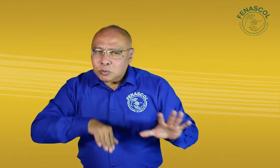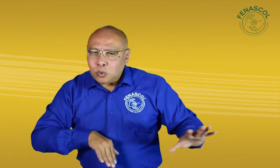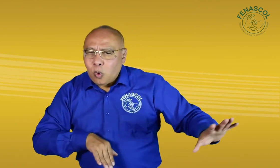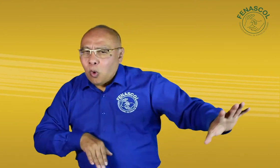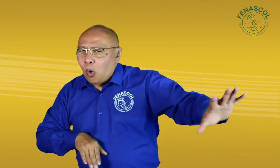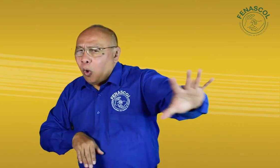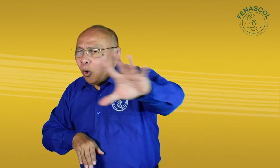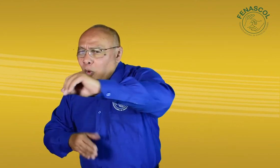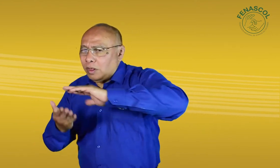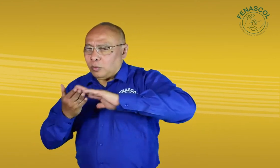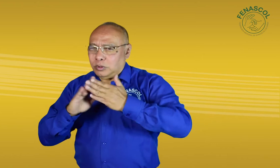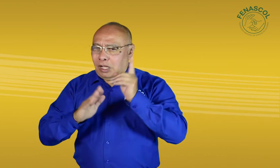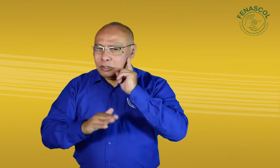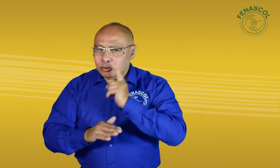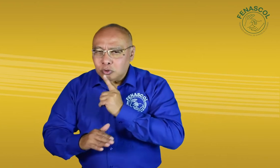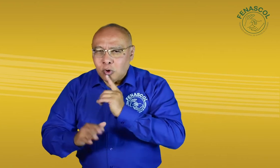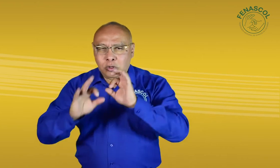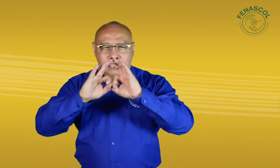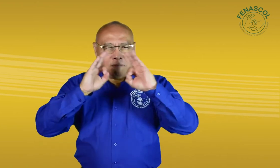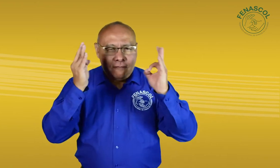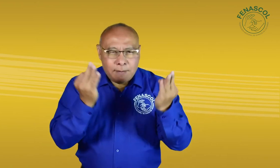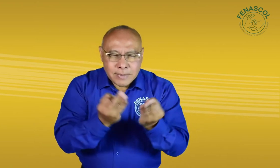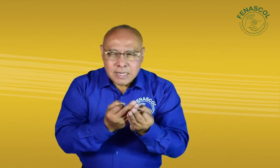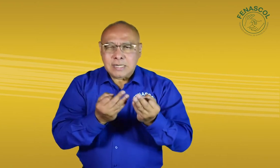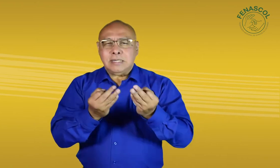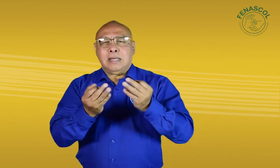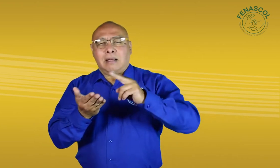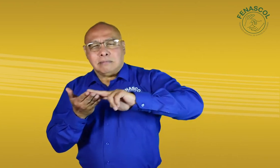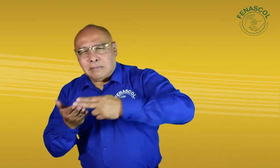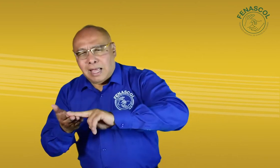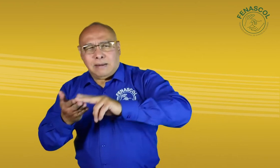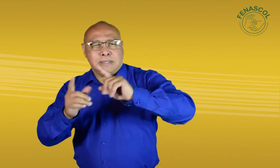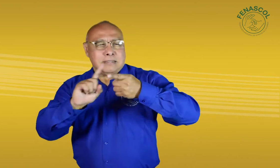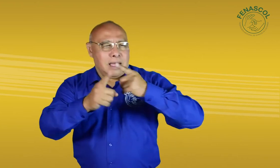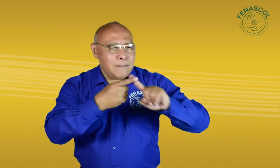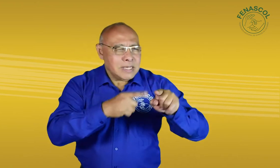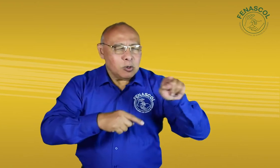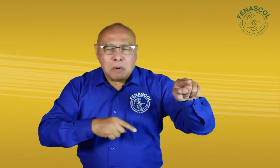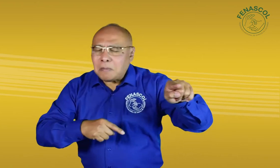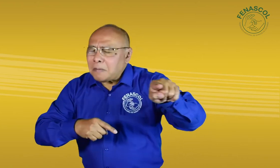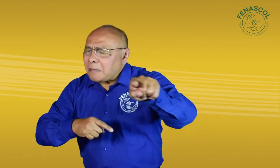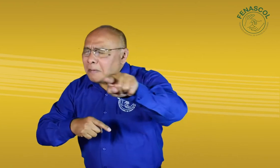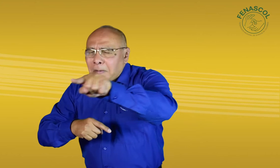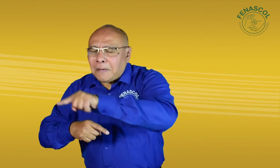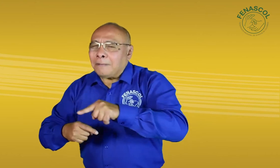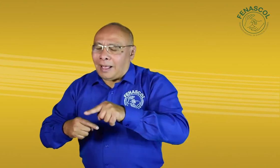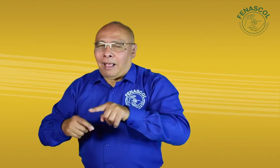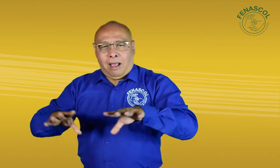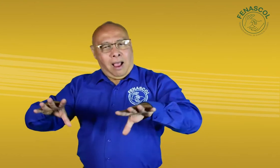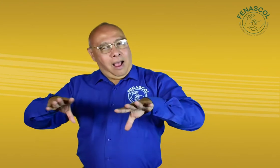Invitamos a toda la comunidad sorda, a sus familias, a los intérpretes, a los amigos de la comunidad